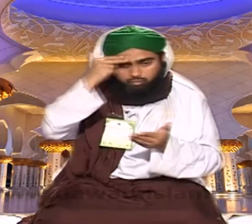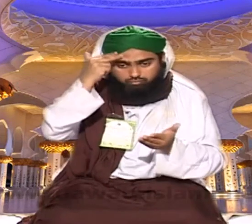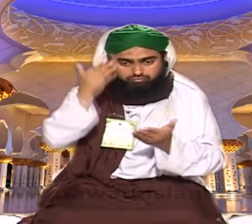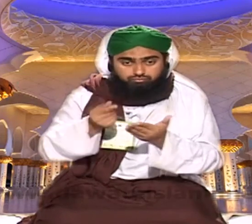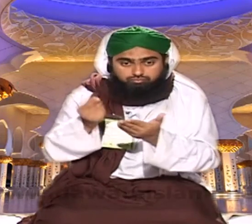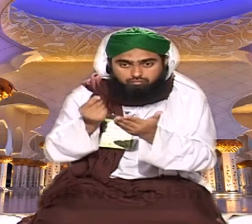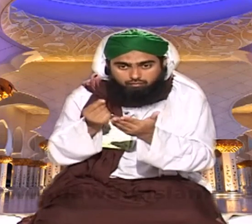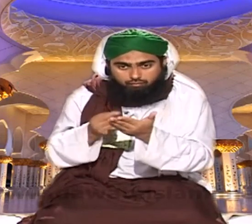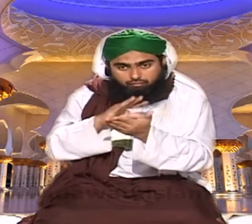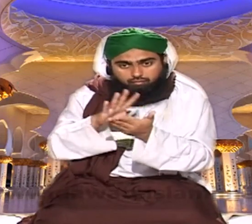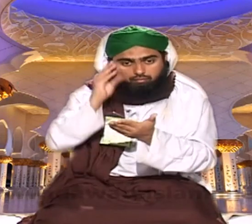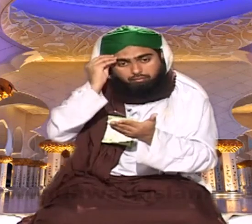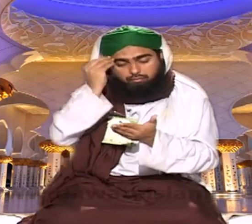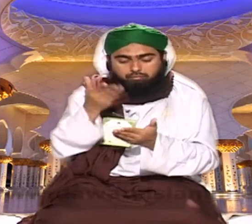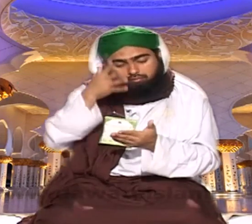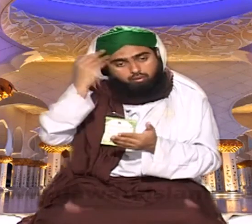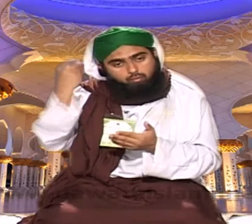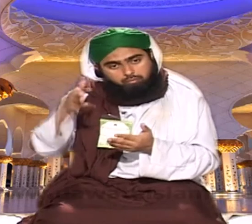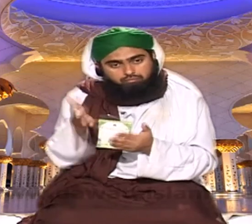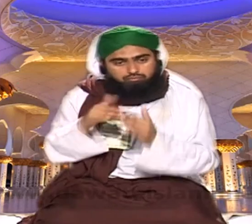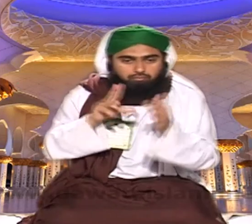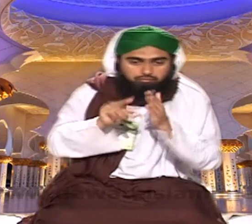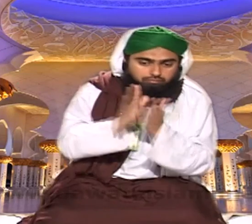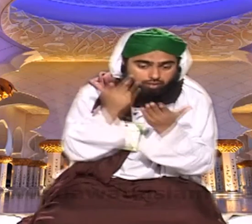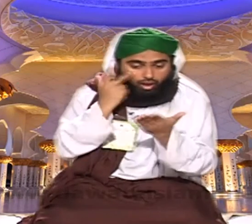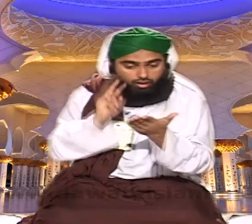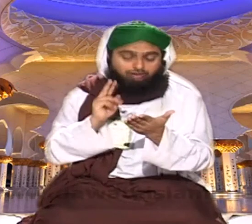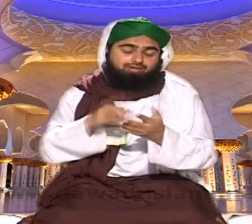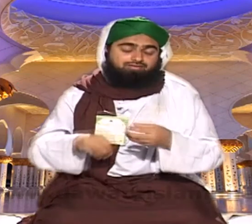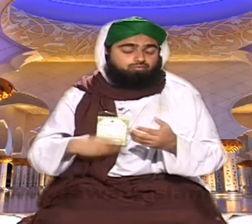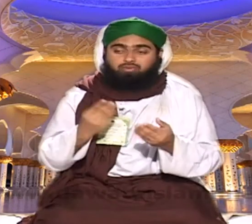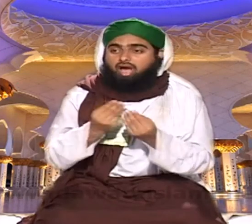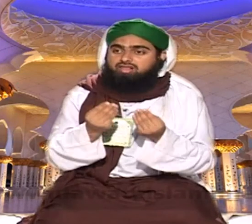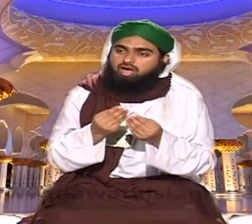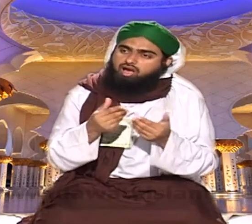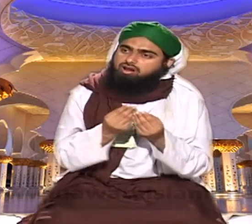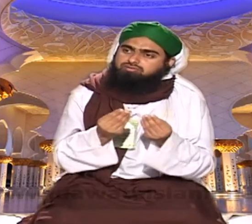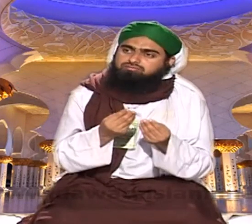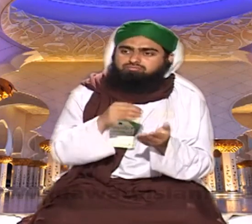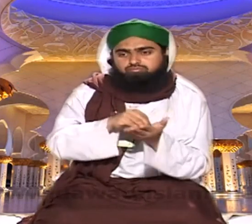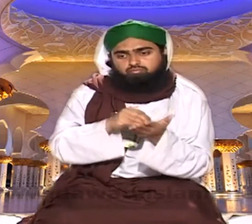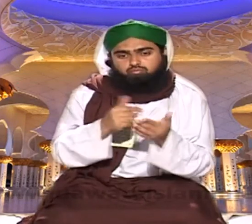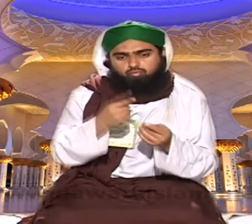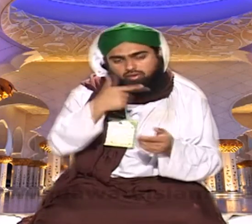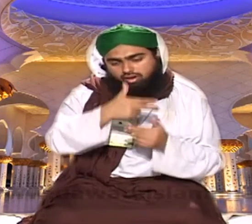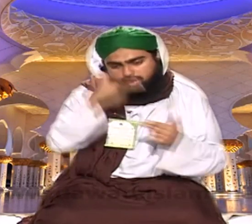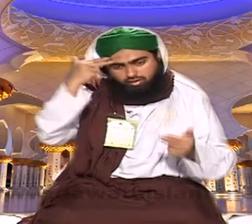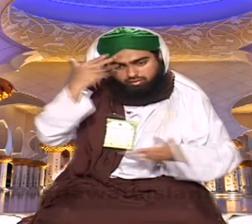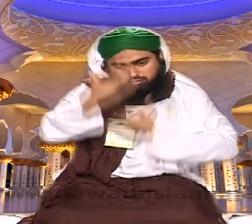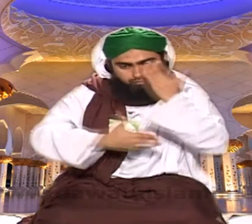پھر یاد آگیا کہ ہم پرے ہیں یہ فضیلت اتنی آسانوں میں پڑھتا نہیں ہو اللہم مغفر لی اللہم مغفر لی اللہم مغفر لی یہ دس بار آپ نے بیٹے پیرے